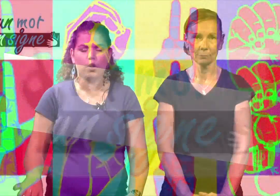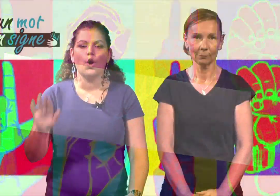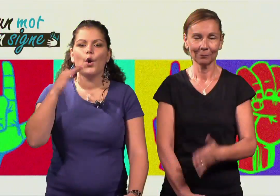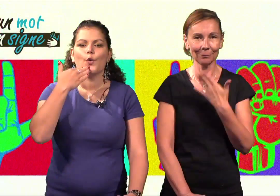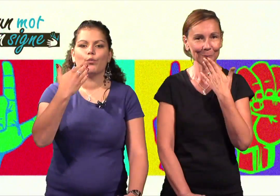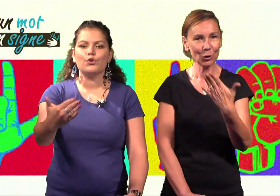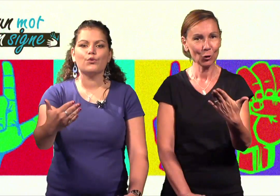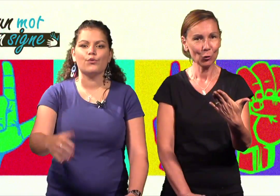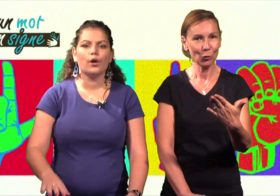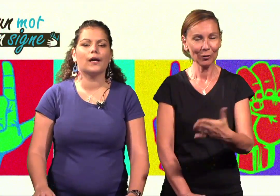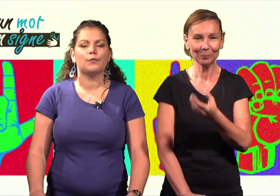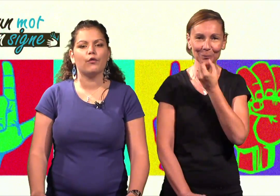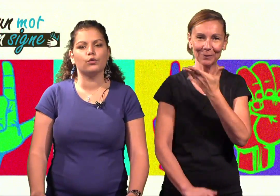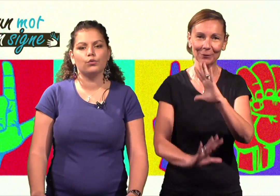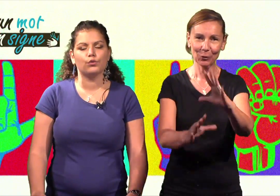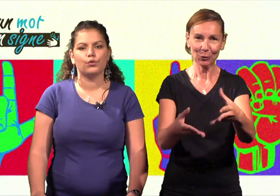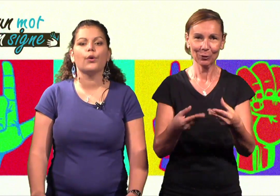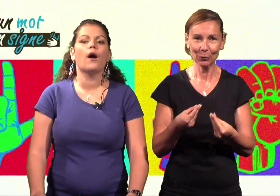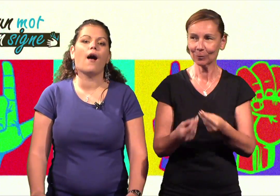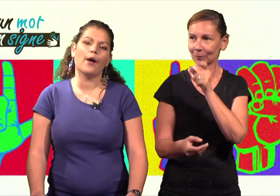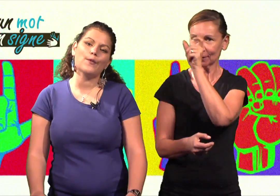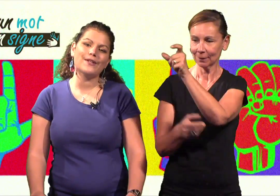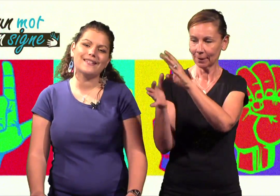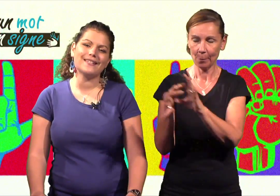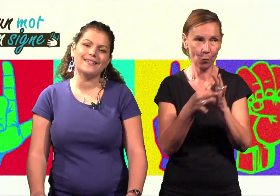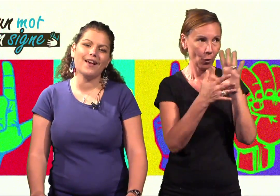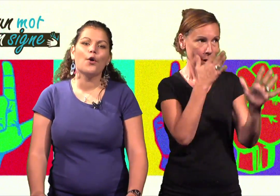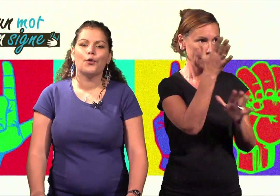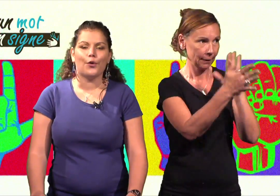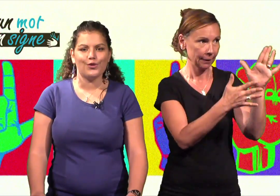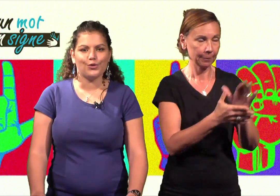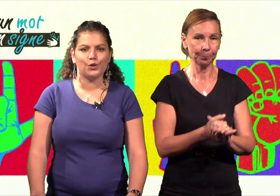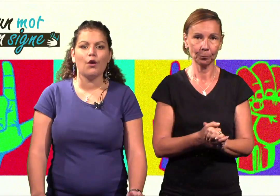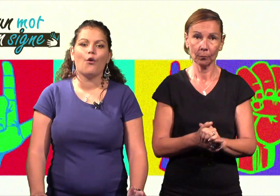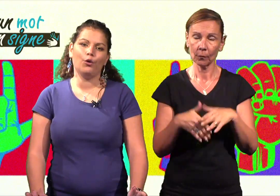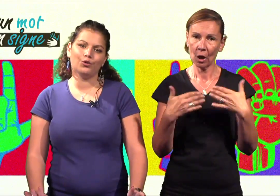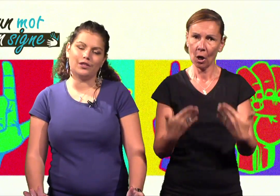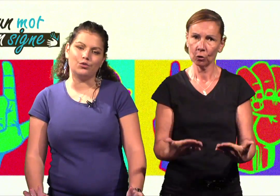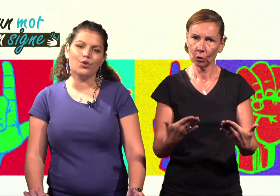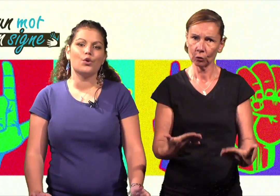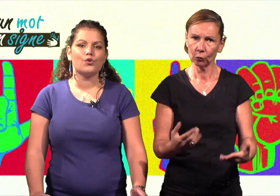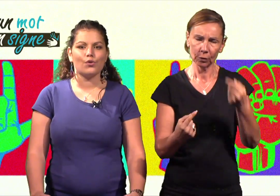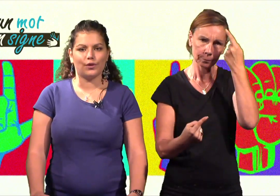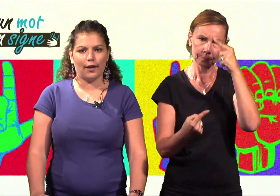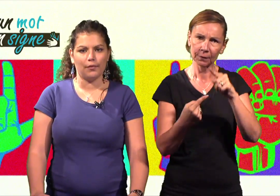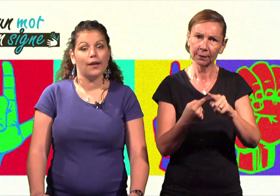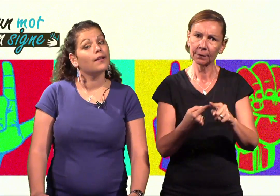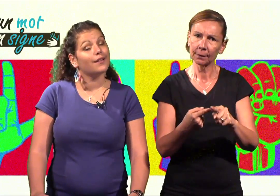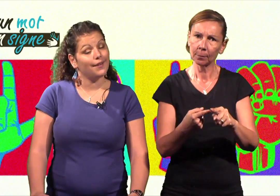Bonjour et bienvenue sur Un mot, signe. Aujourd'hui, on continue sur le thème des